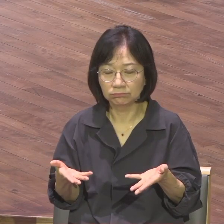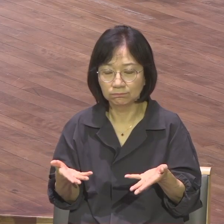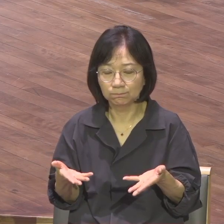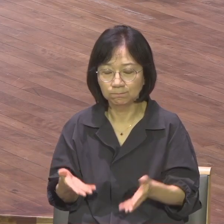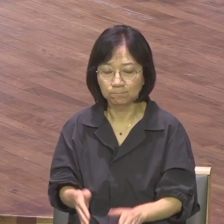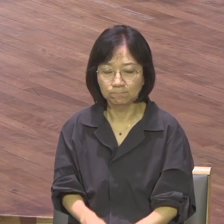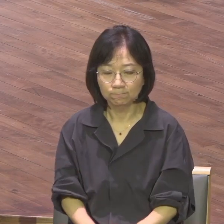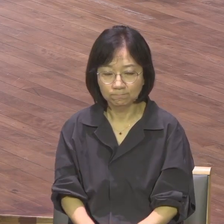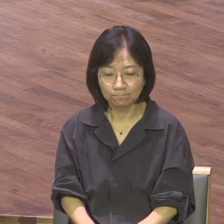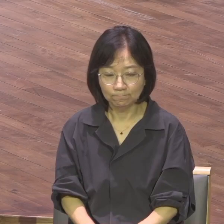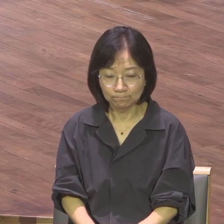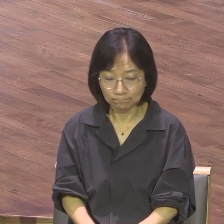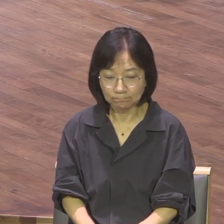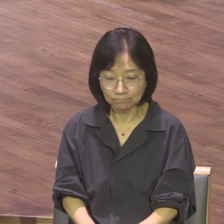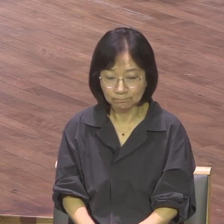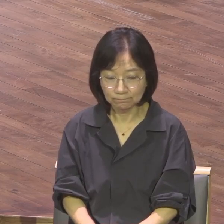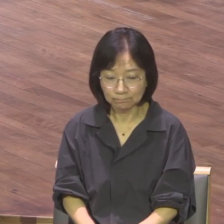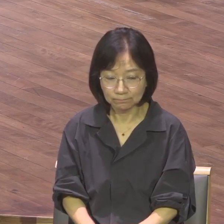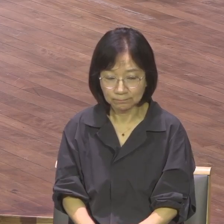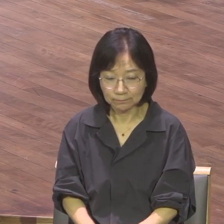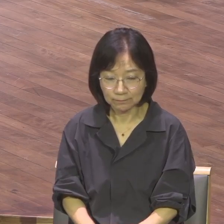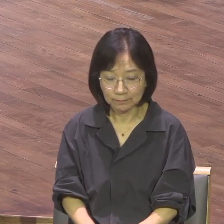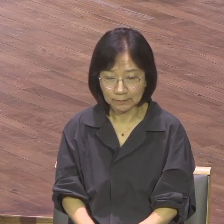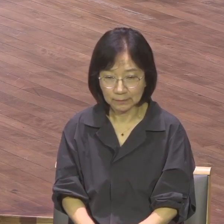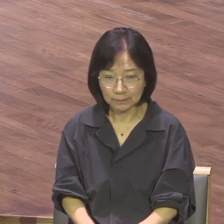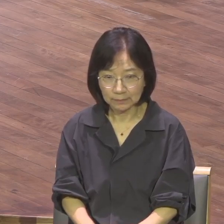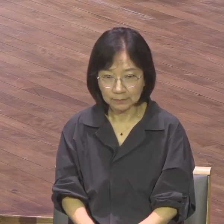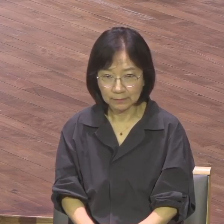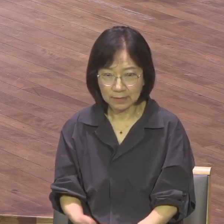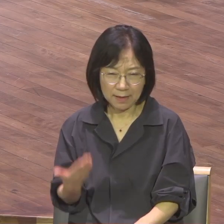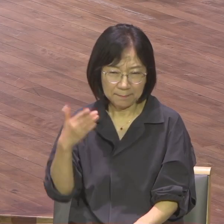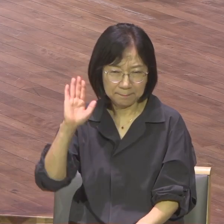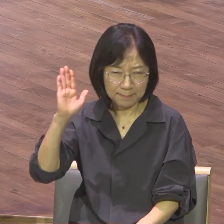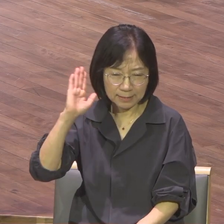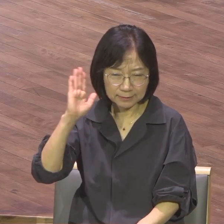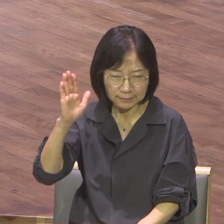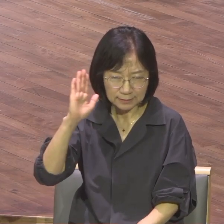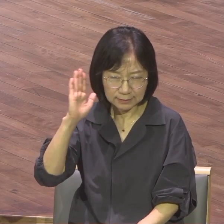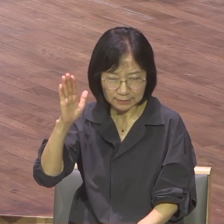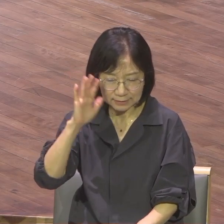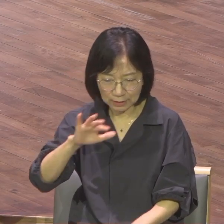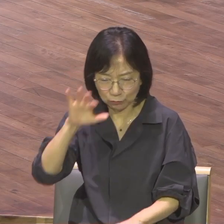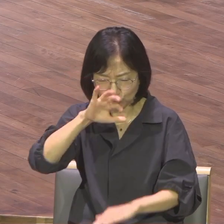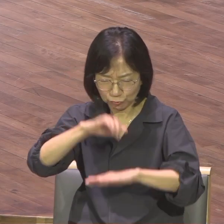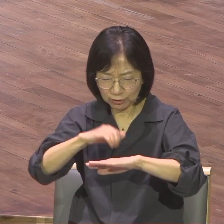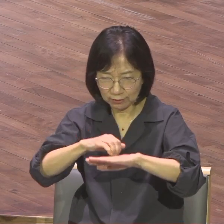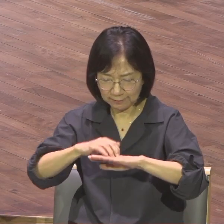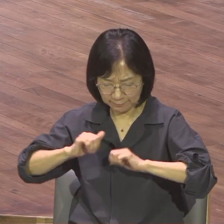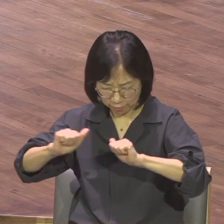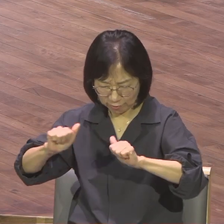어느 날부터 메시지와 훈련 듣는 것만으로 머물게 되는 거죠 메시지와 훈련은 넘쳐나는데